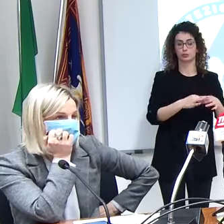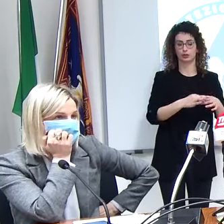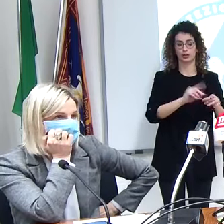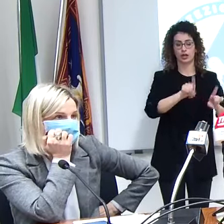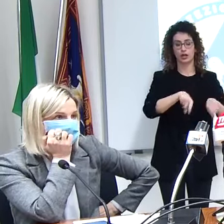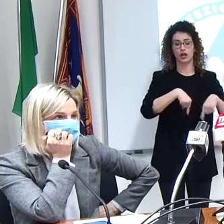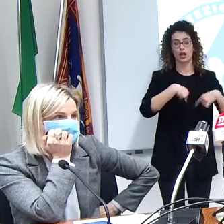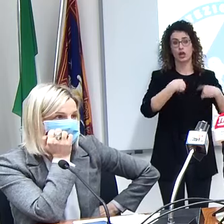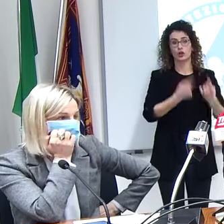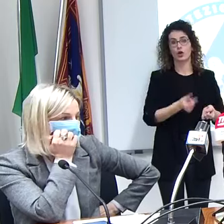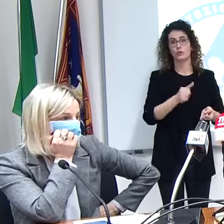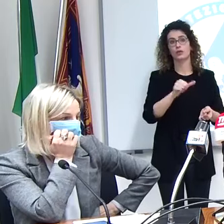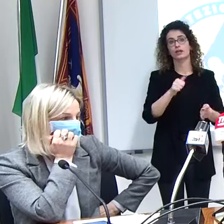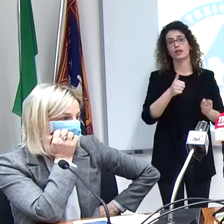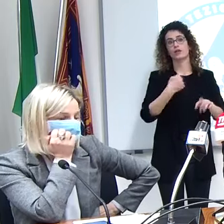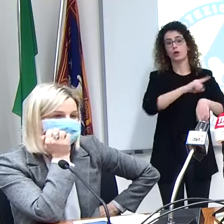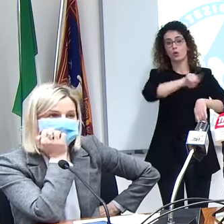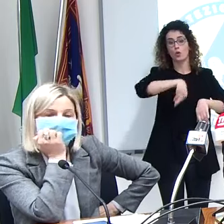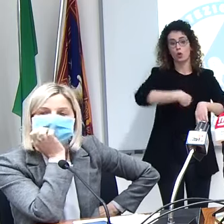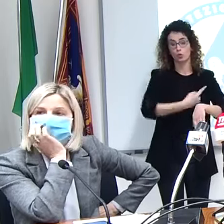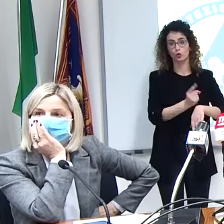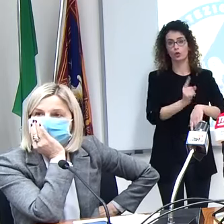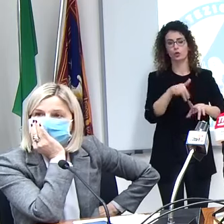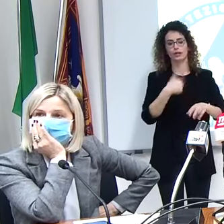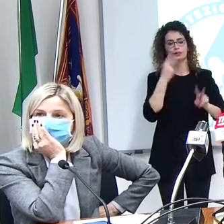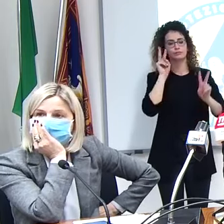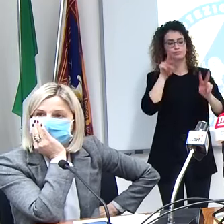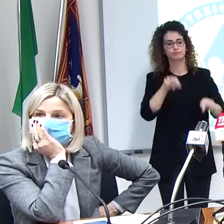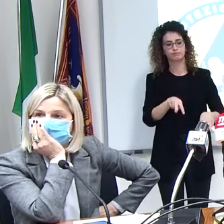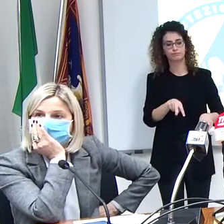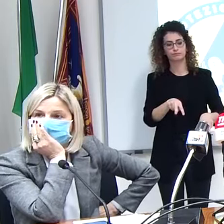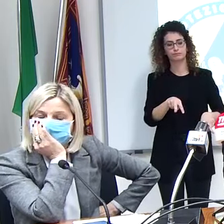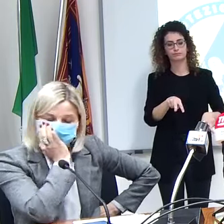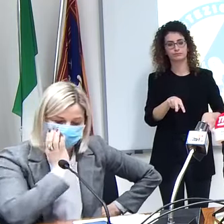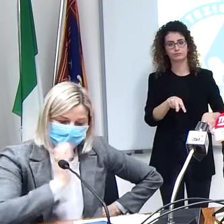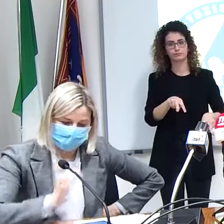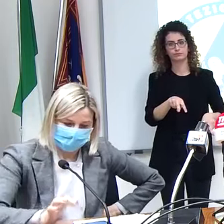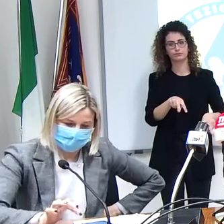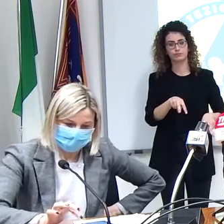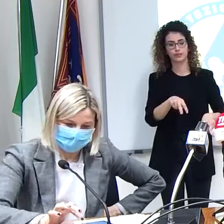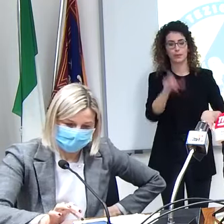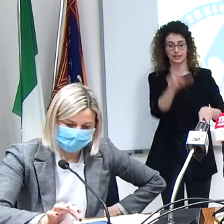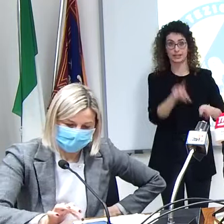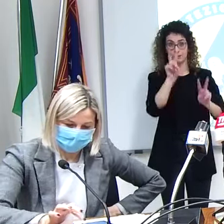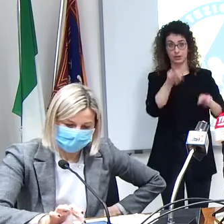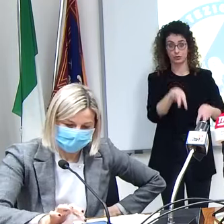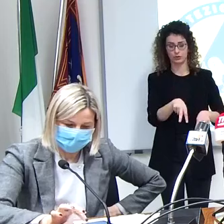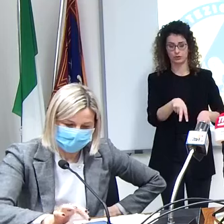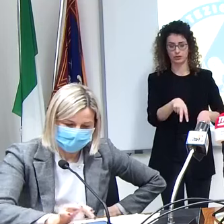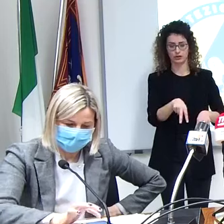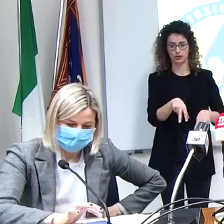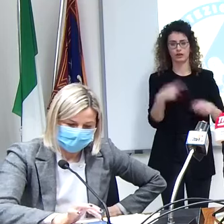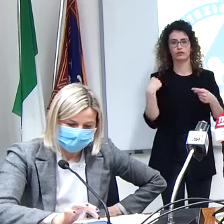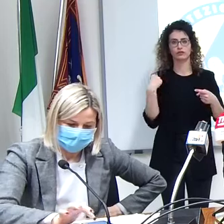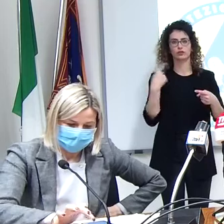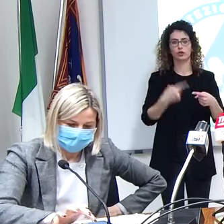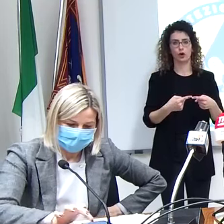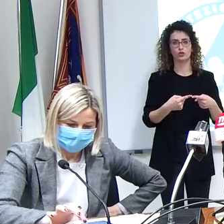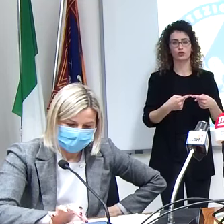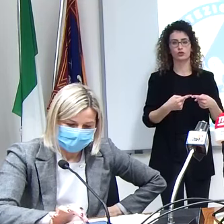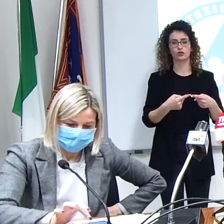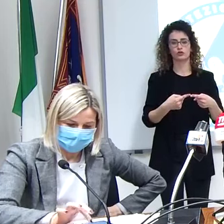altri 60 minuti di osservazione del paziente ad oggi sono stati individuati